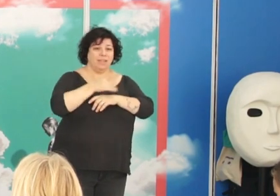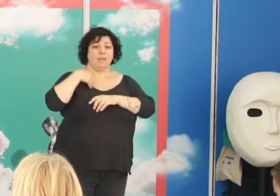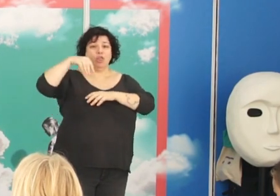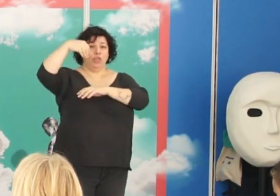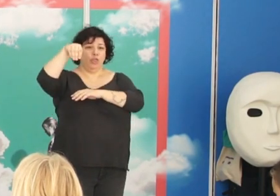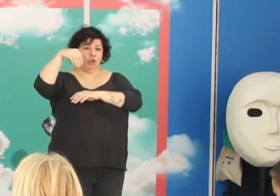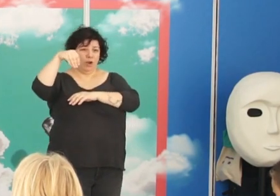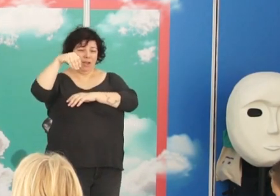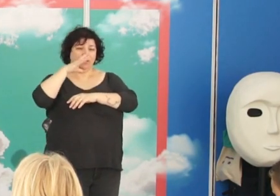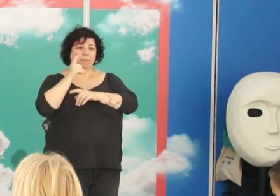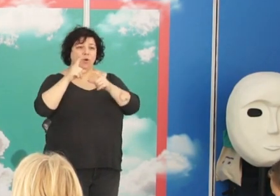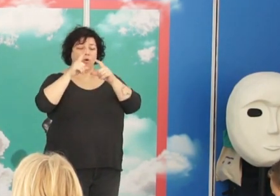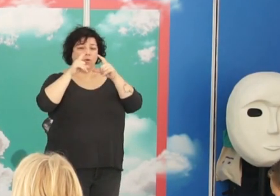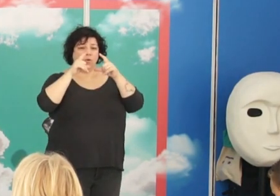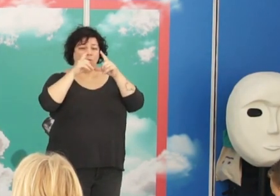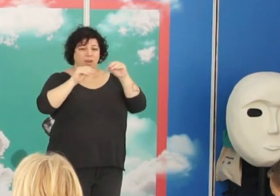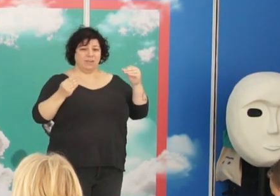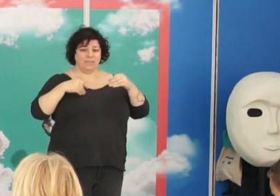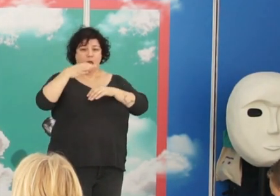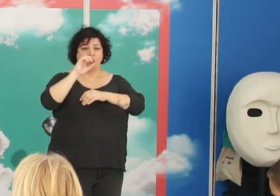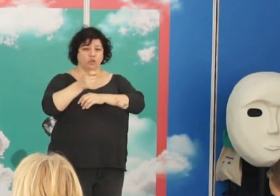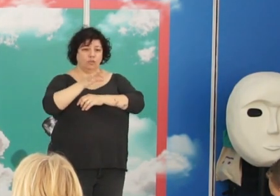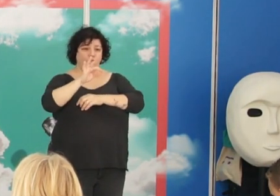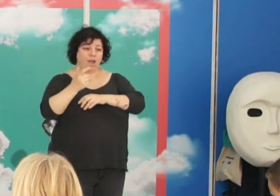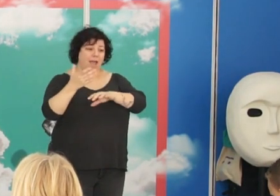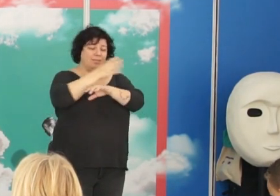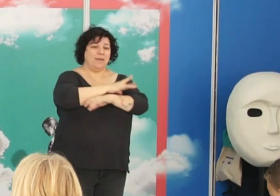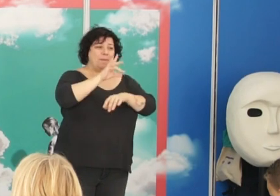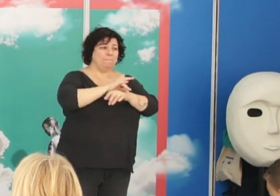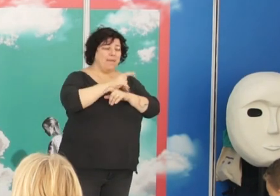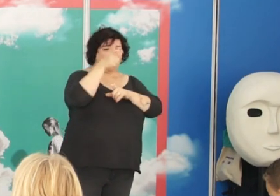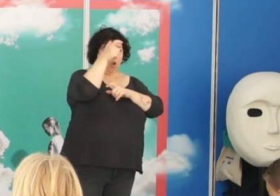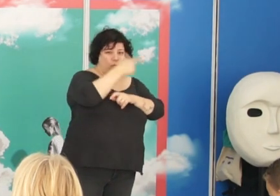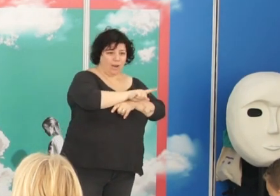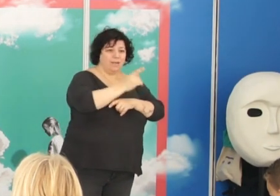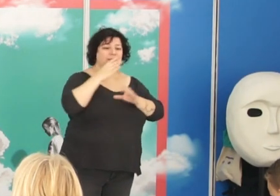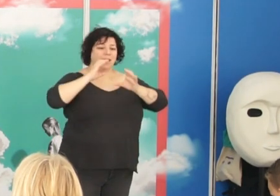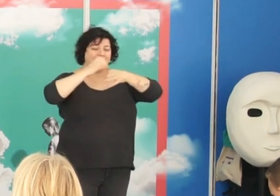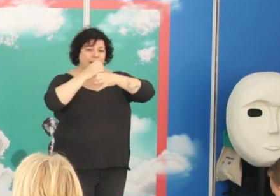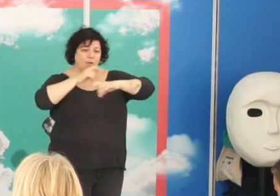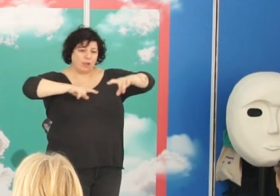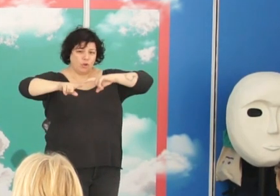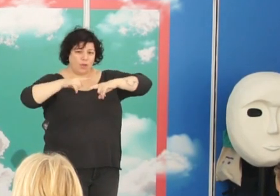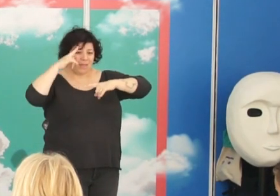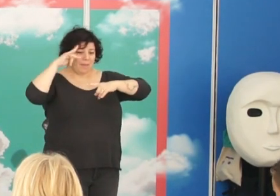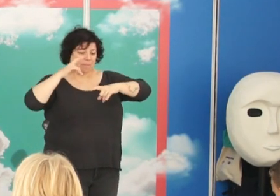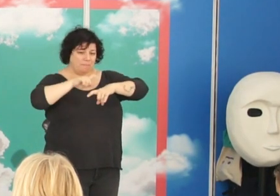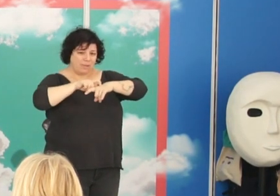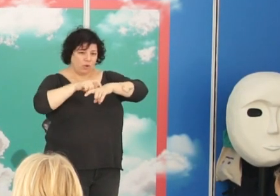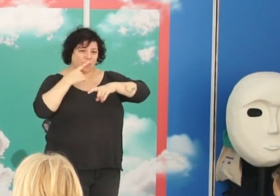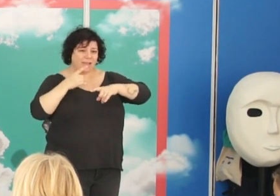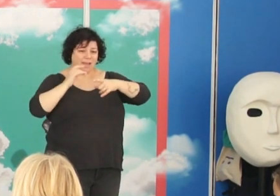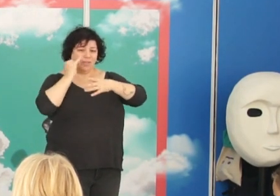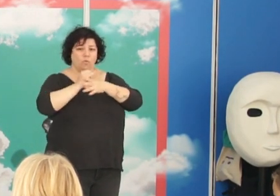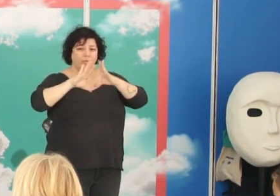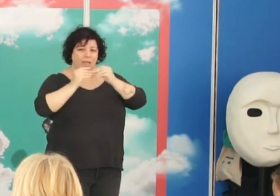causa por la Universidad de Oxford, antes fue médico rural, dirigió el Laboratorio de Histopatología de la Junta de Ampliación